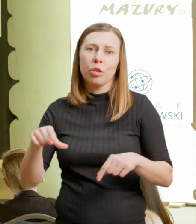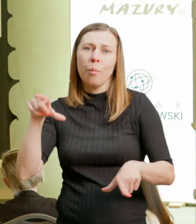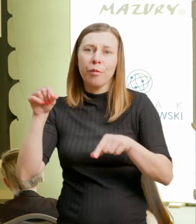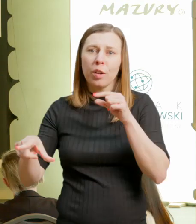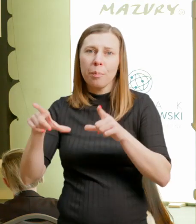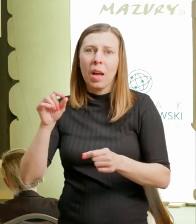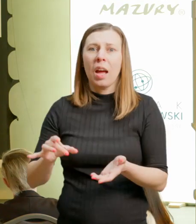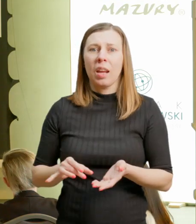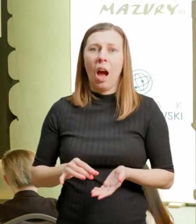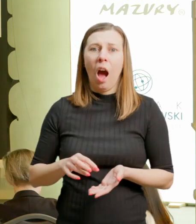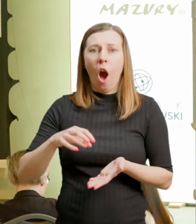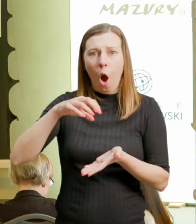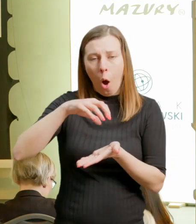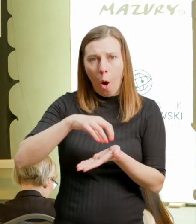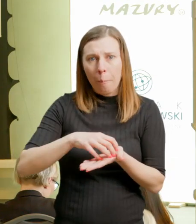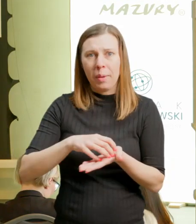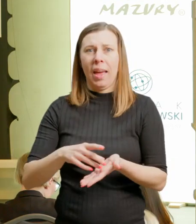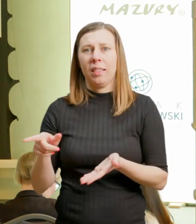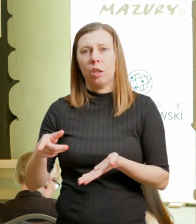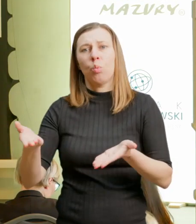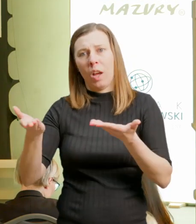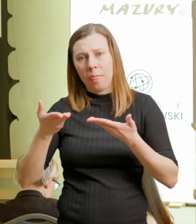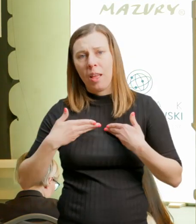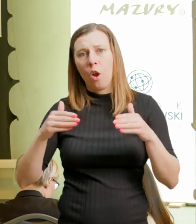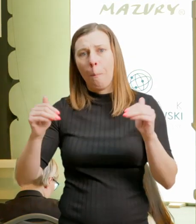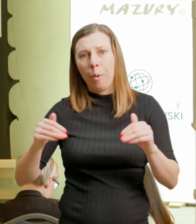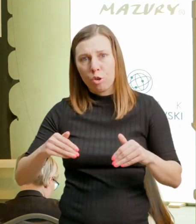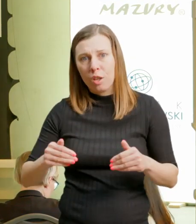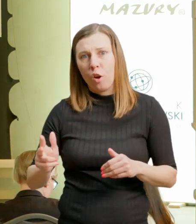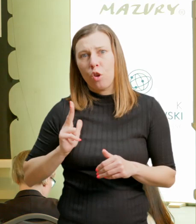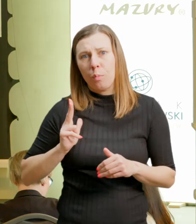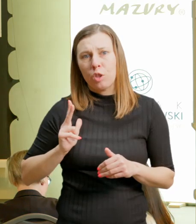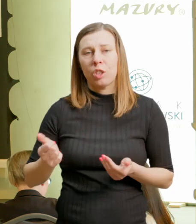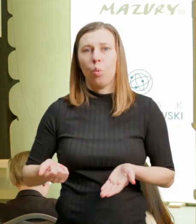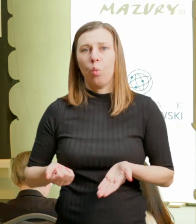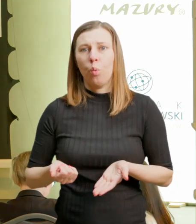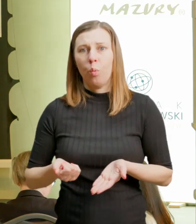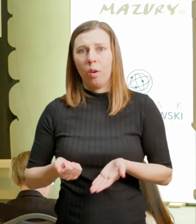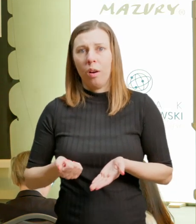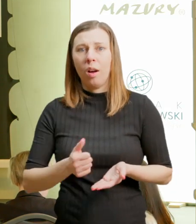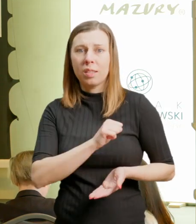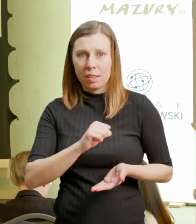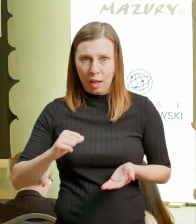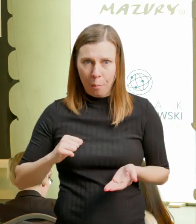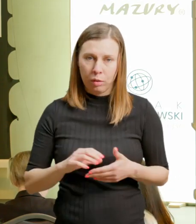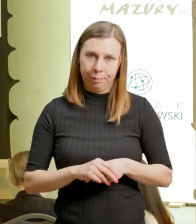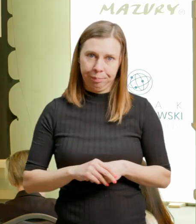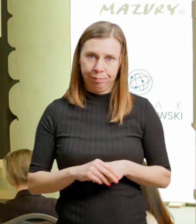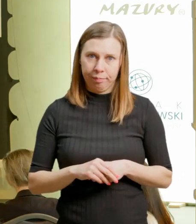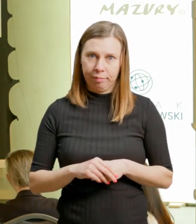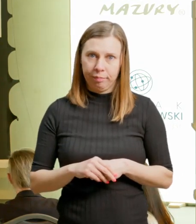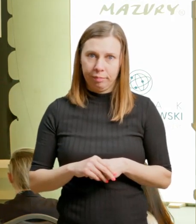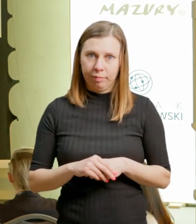tutaj też przejawiają się te potrzeby takiej podróży właśnie w odosobnieniu. Ale też, proszę Państwa,